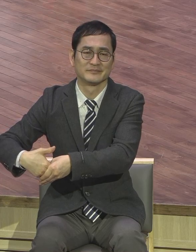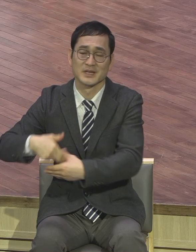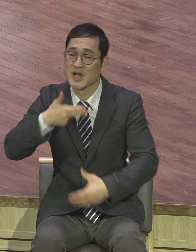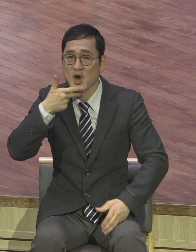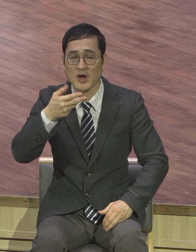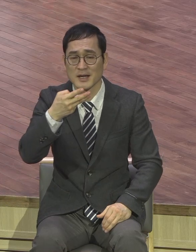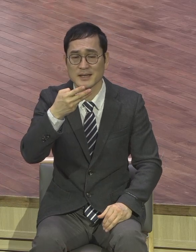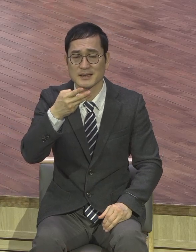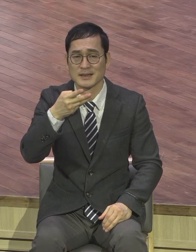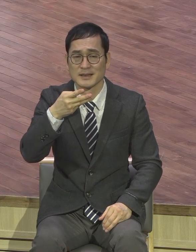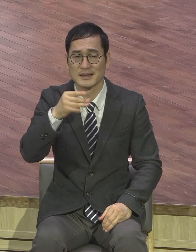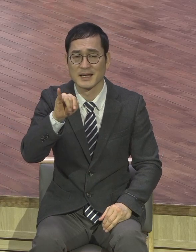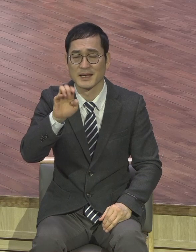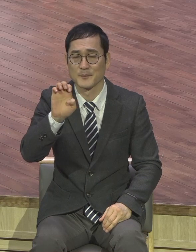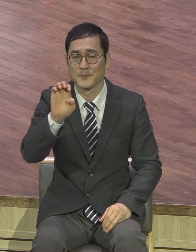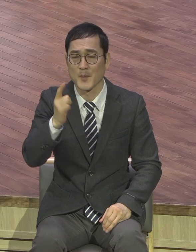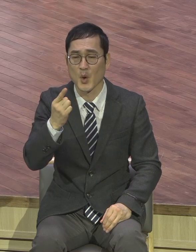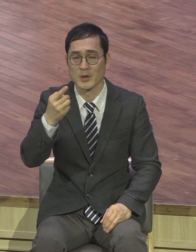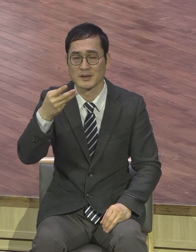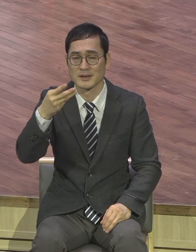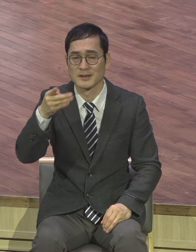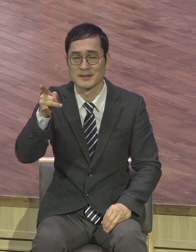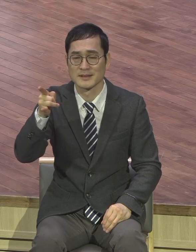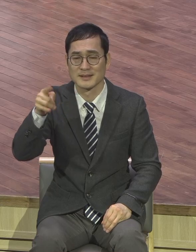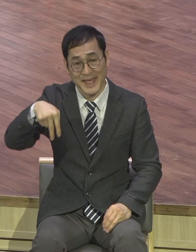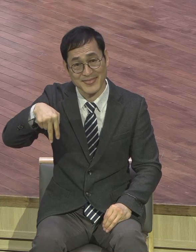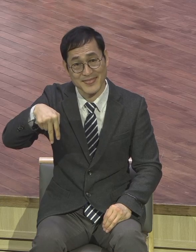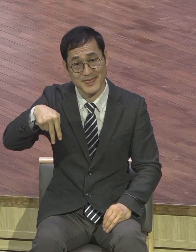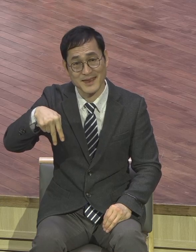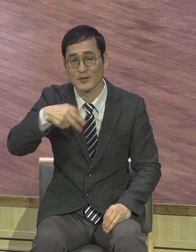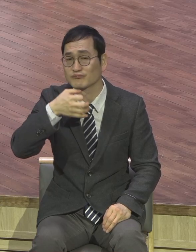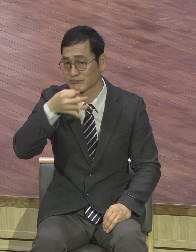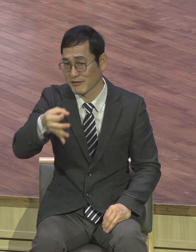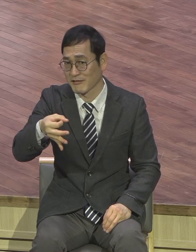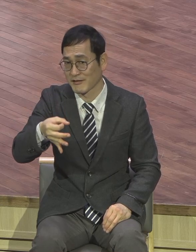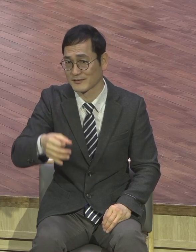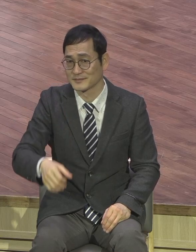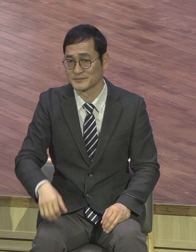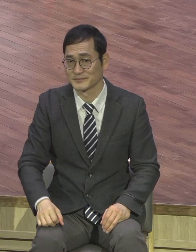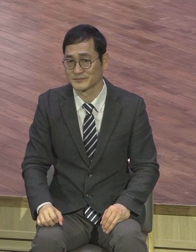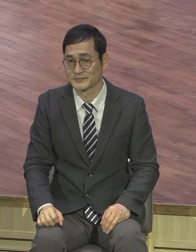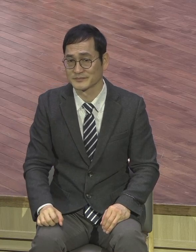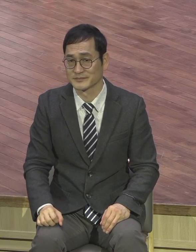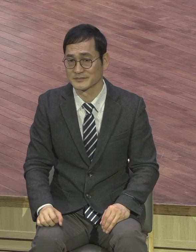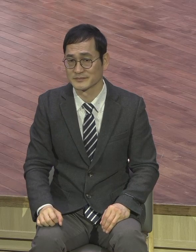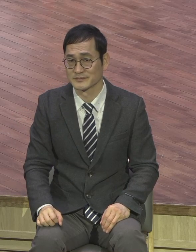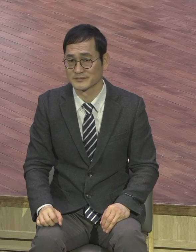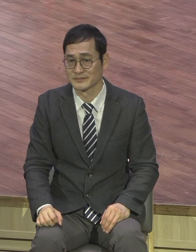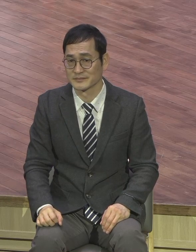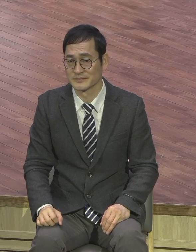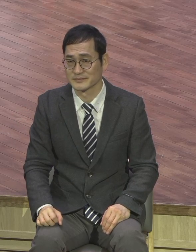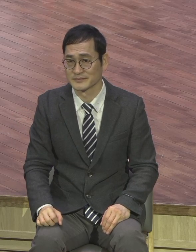티포텟 이것은요. 상대가 가볍게 치면 나도 가볍게 친다는 뜻이에요.